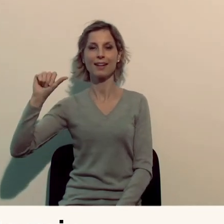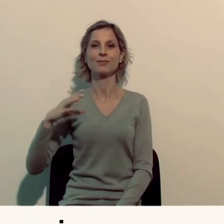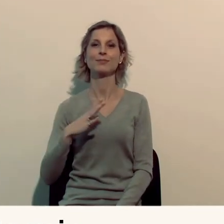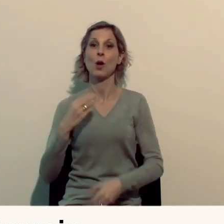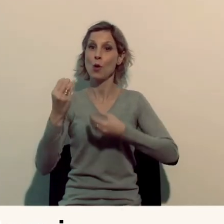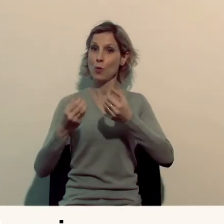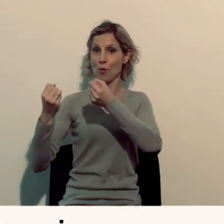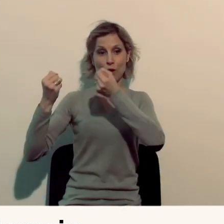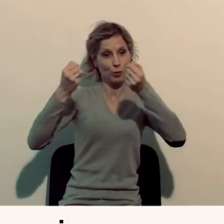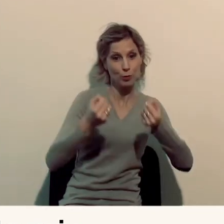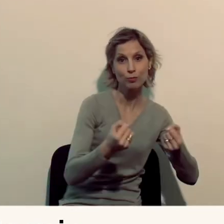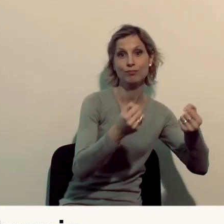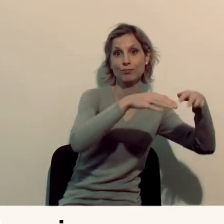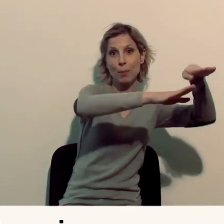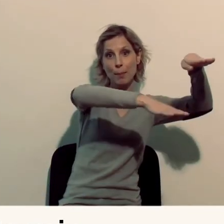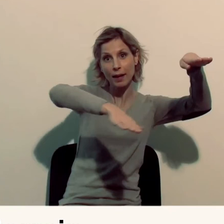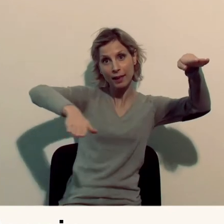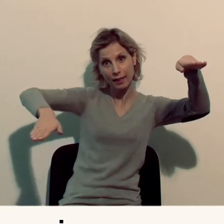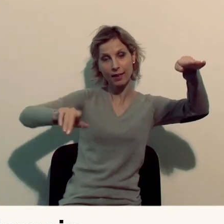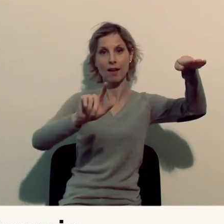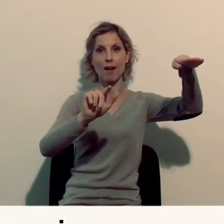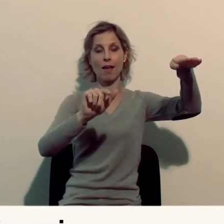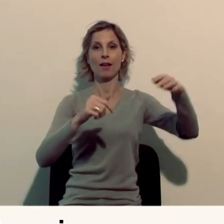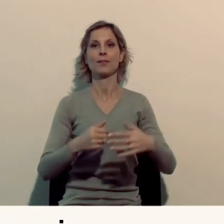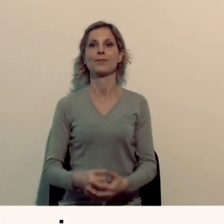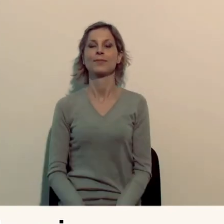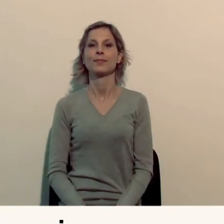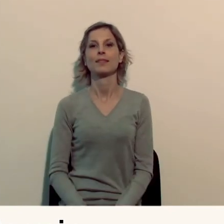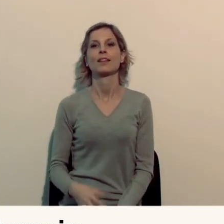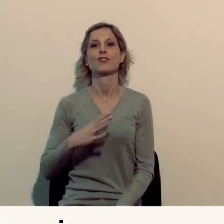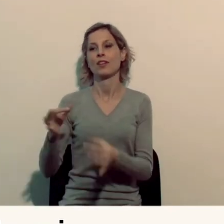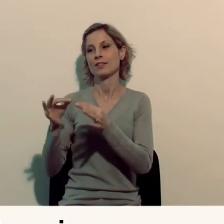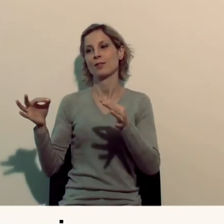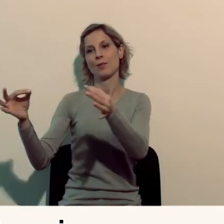du parking souterrain, du stationnement adapté Andistar,